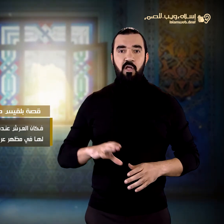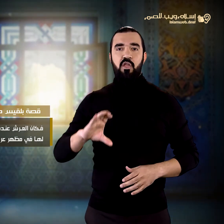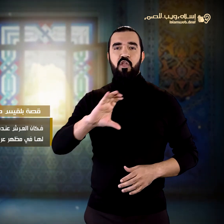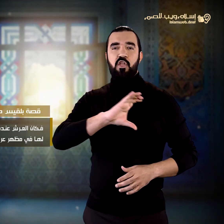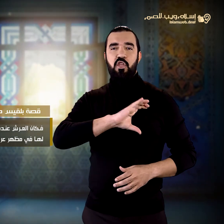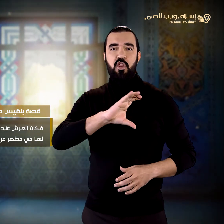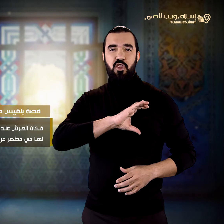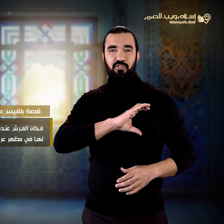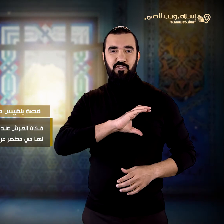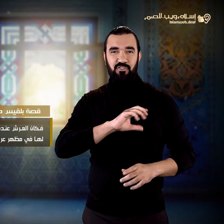ففعلوا